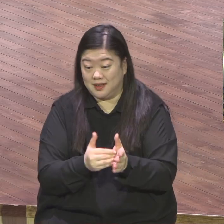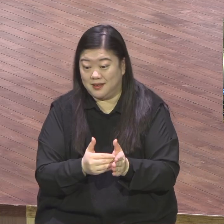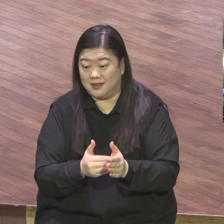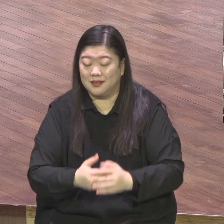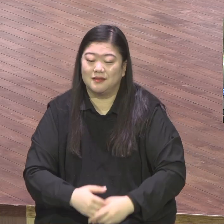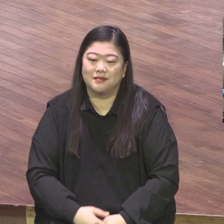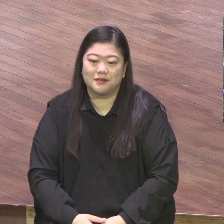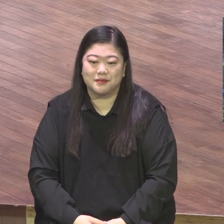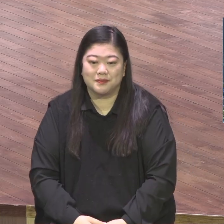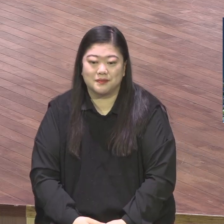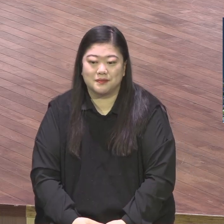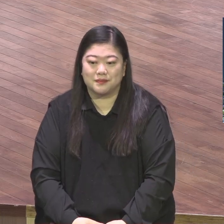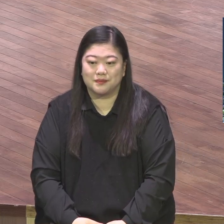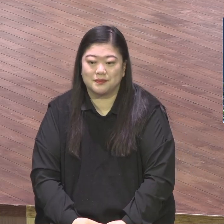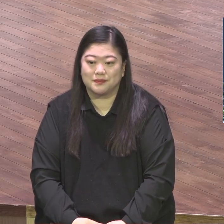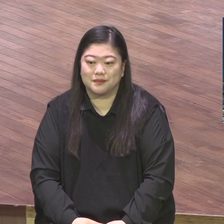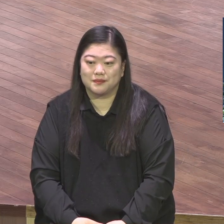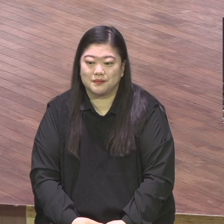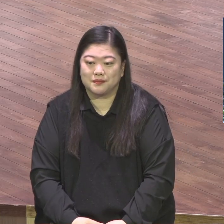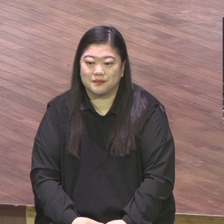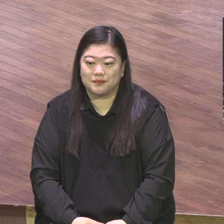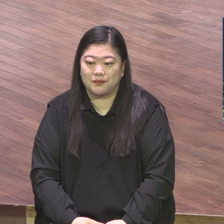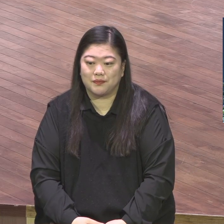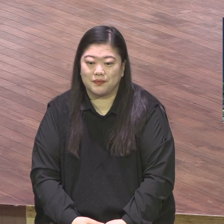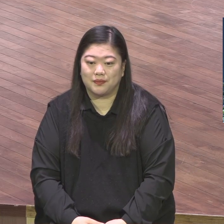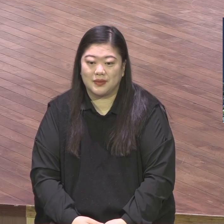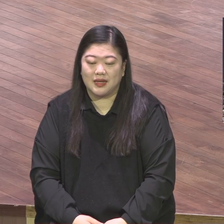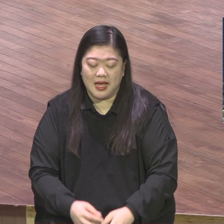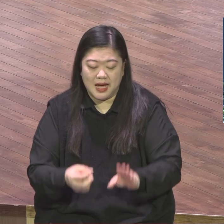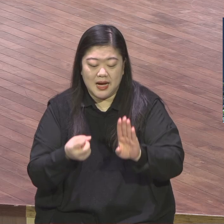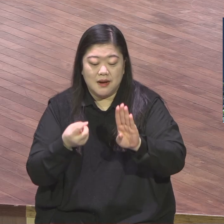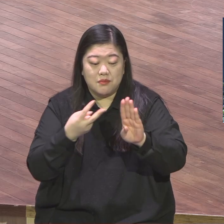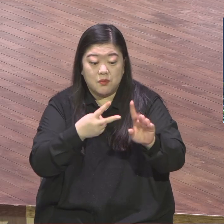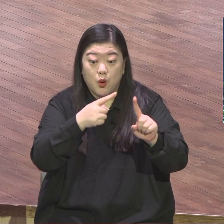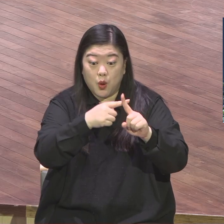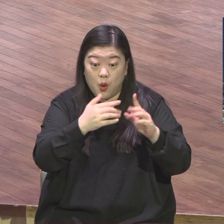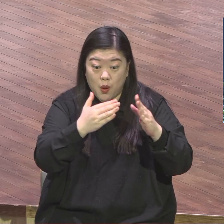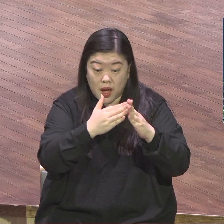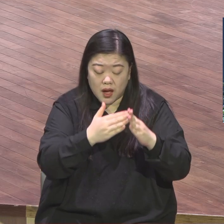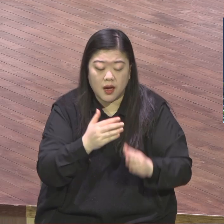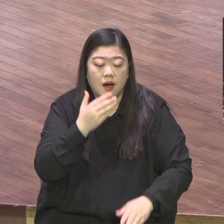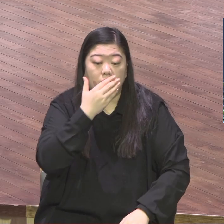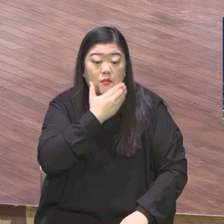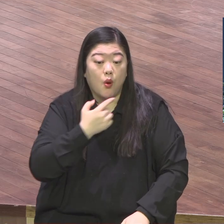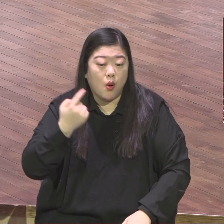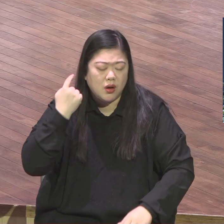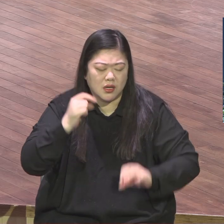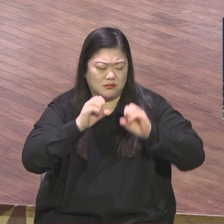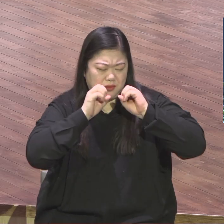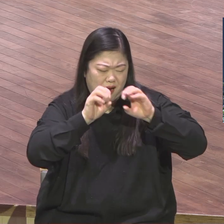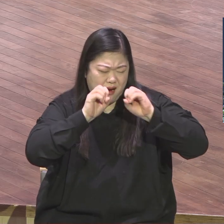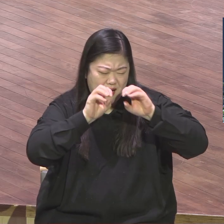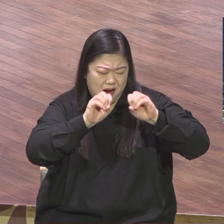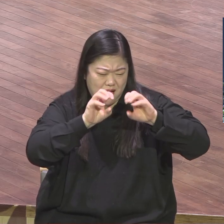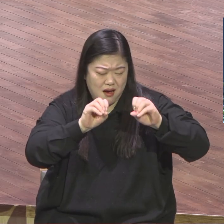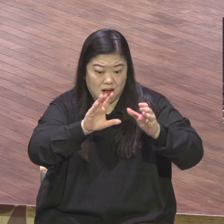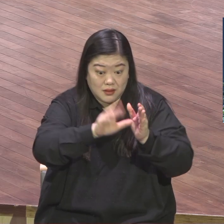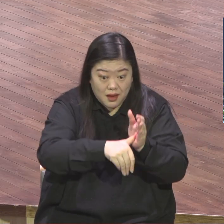빌리포교의 성도들은요 보금을 변명함과 확정함에 사도 바울과 함께했다 그랬어요.